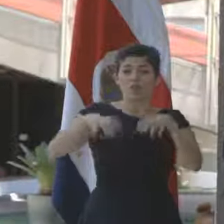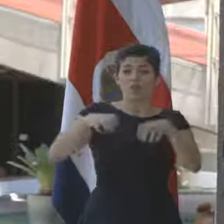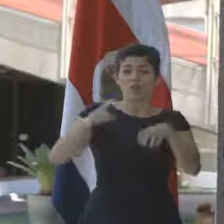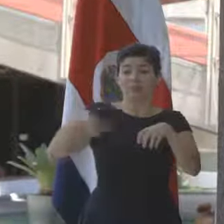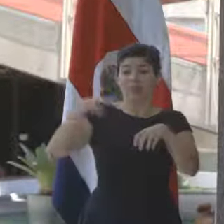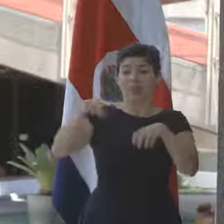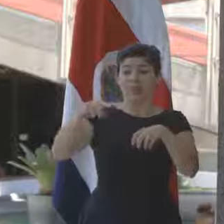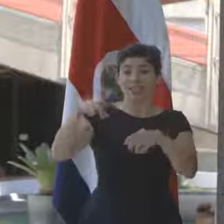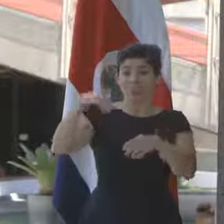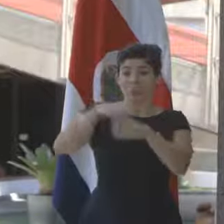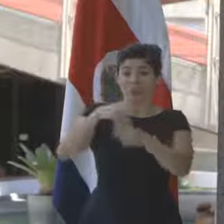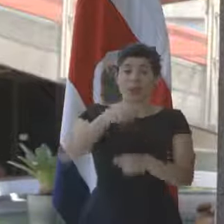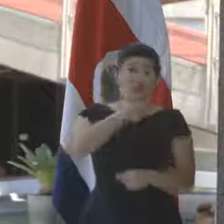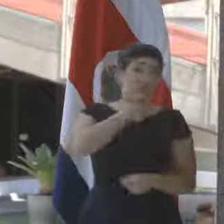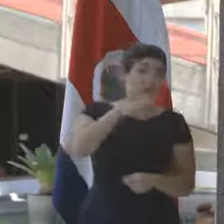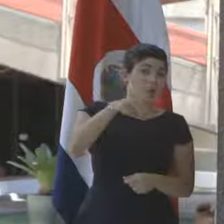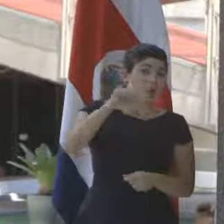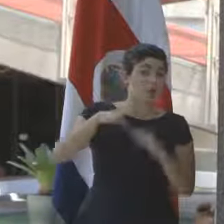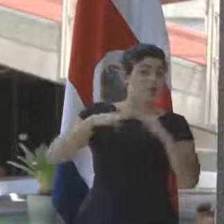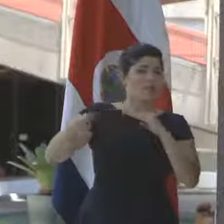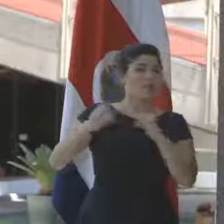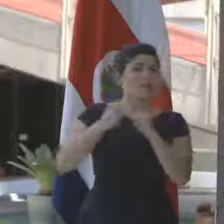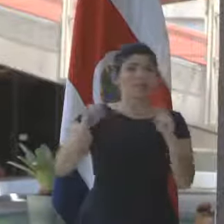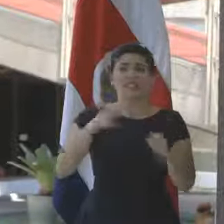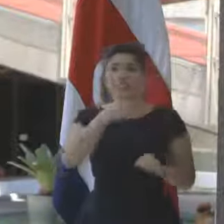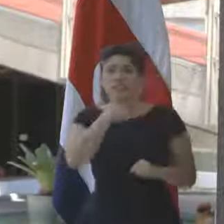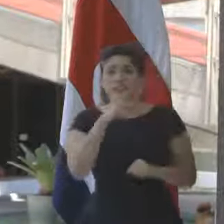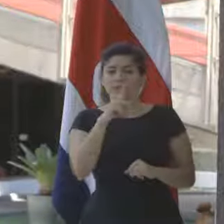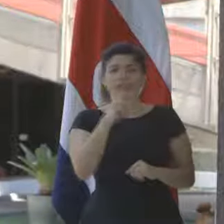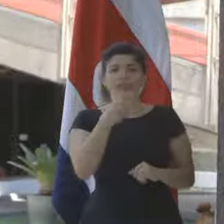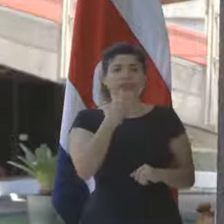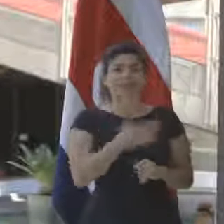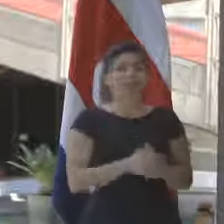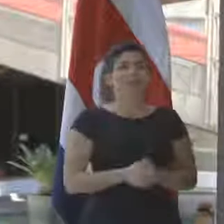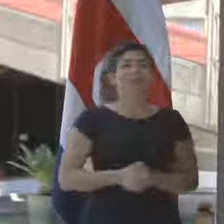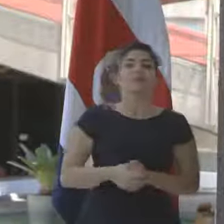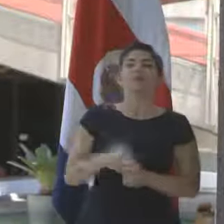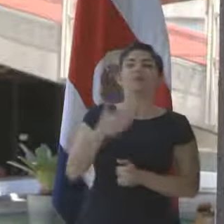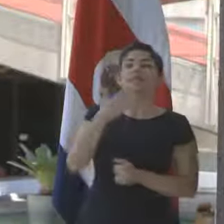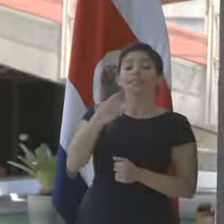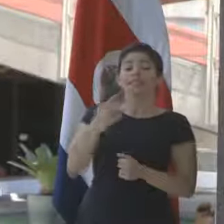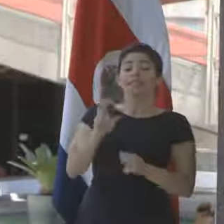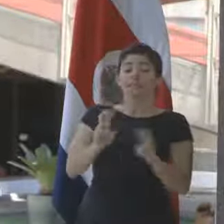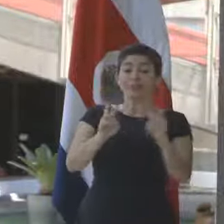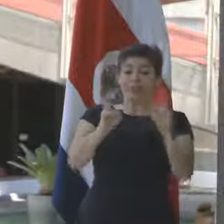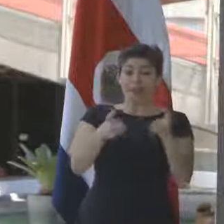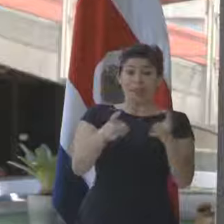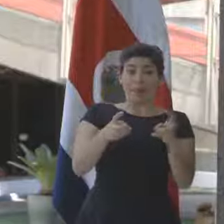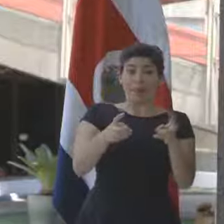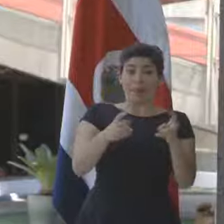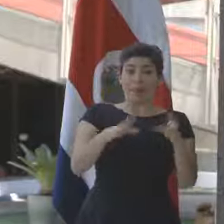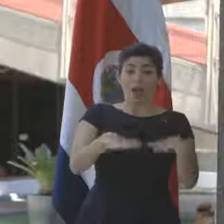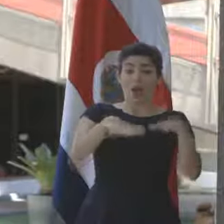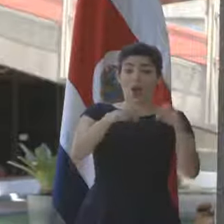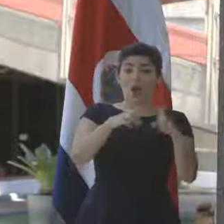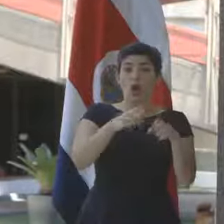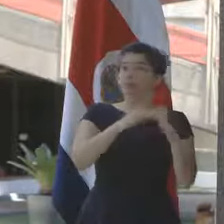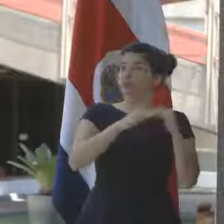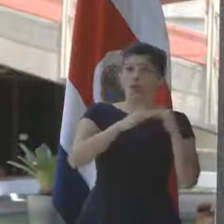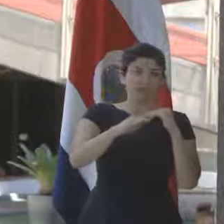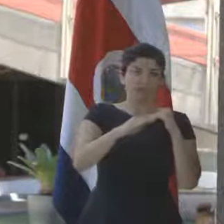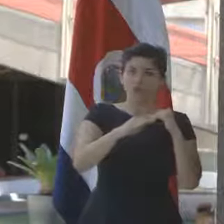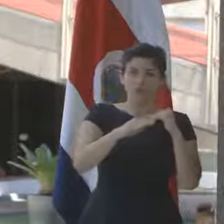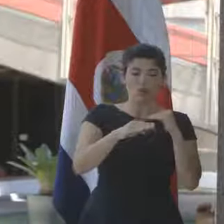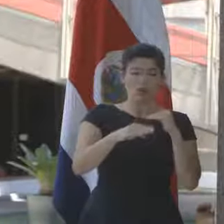incluye inflación o es absoluto. Sigue eso. Muchísimas gracias. Gracias. El tema del congelamiento es absoluto.